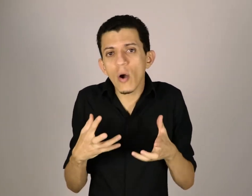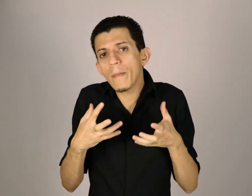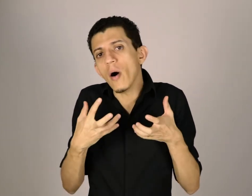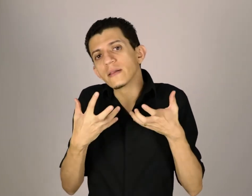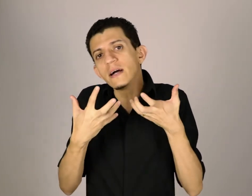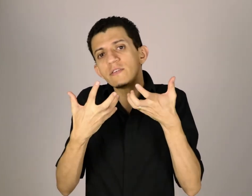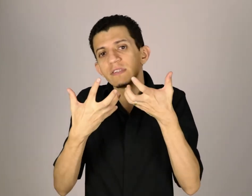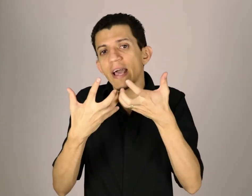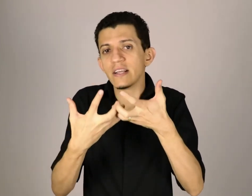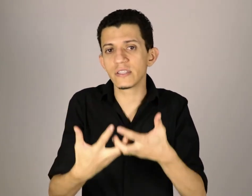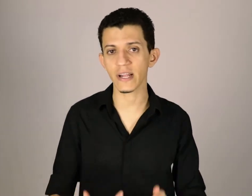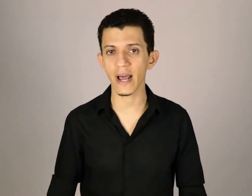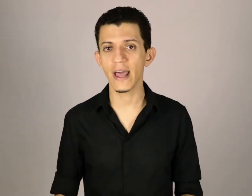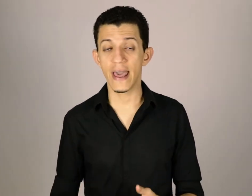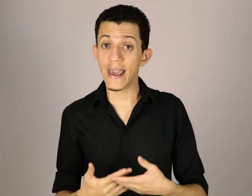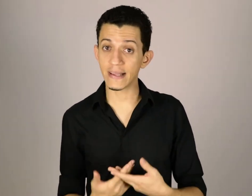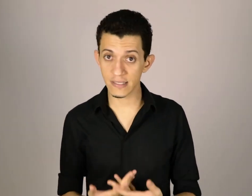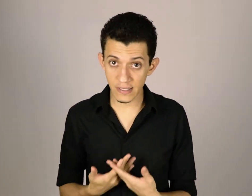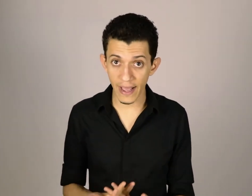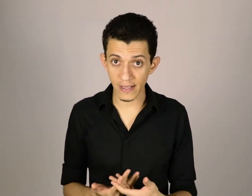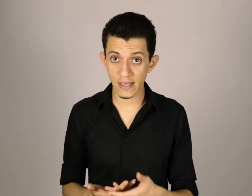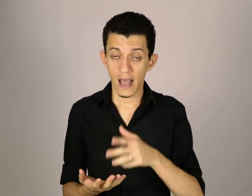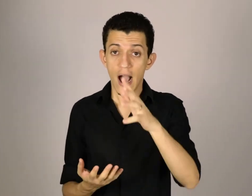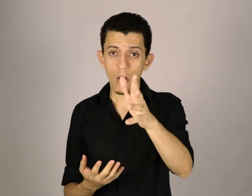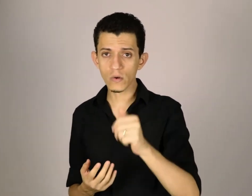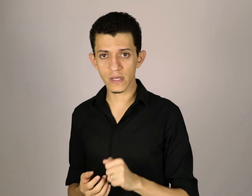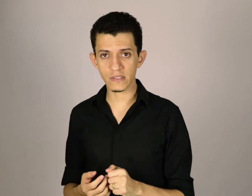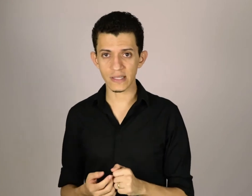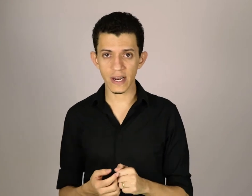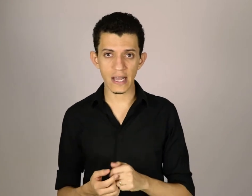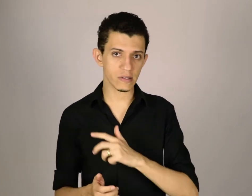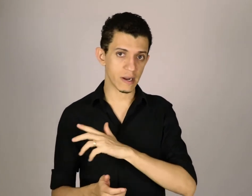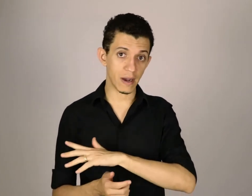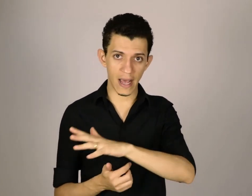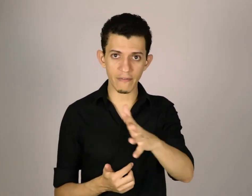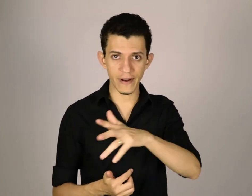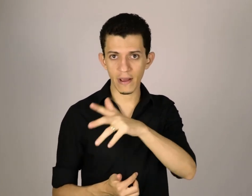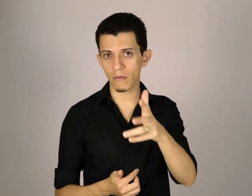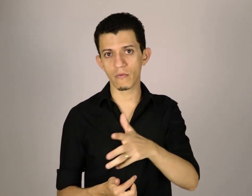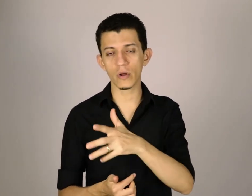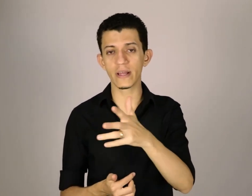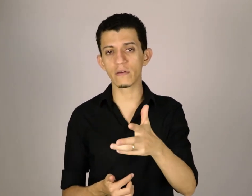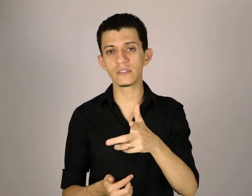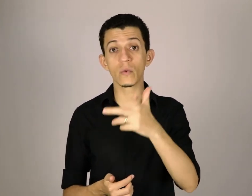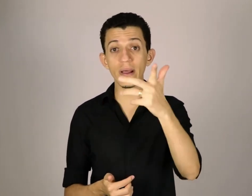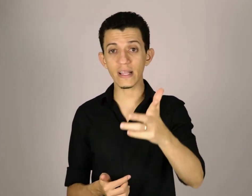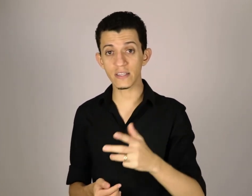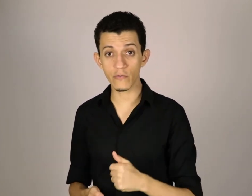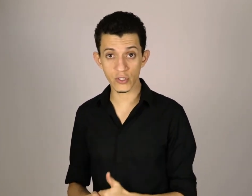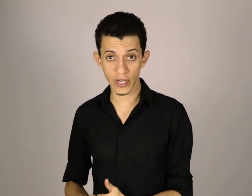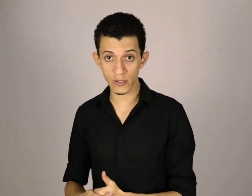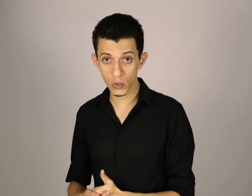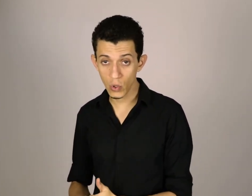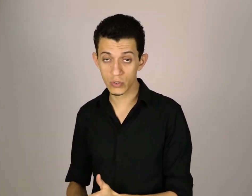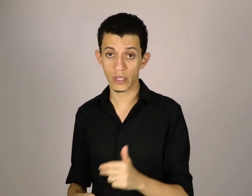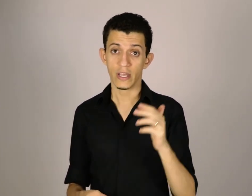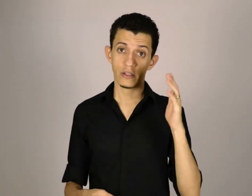importante você registrar essas ideias? Alguns anos atrás, eu trabalhava, coordenando 55 funcionários surdos, de